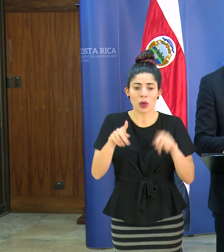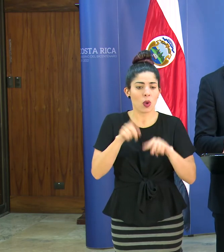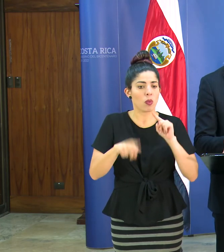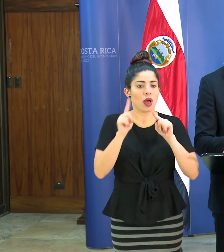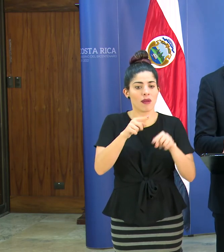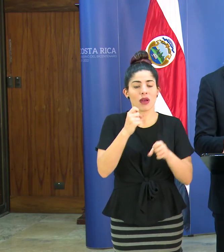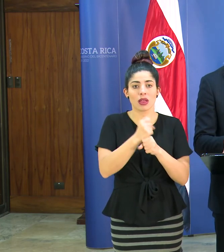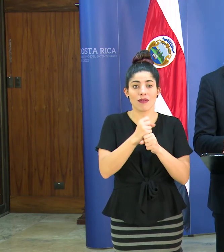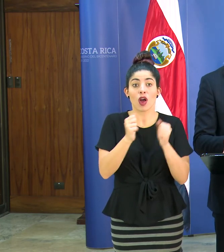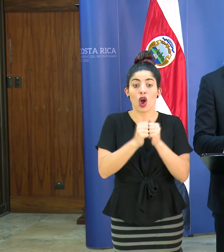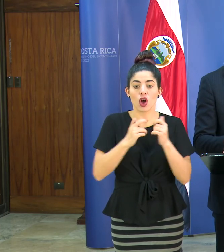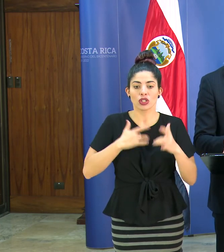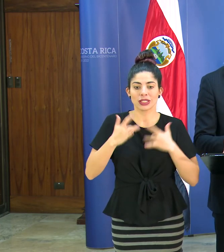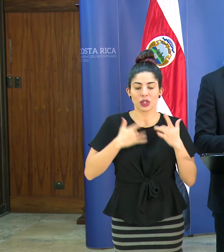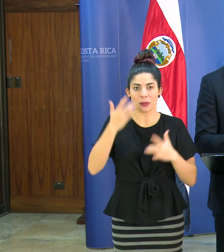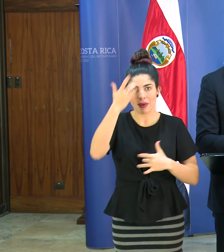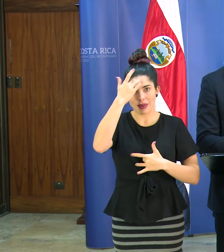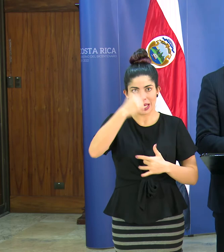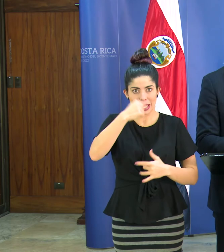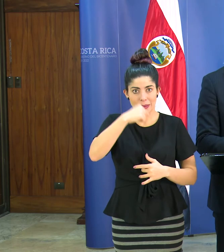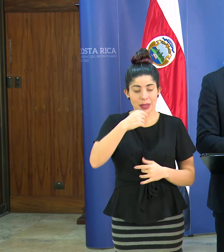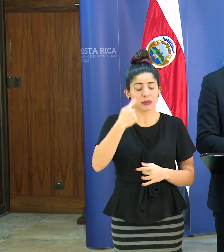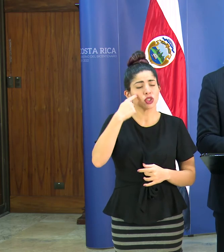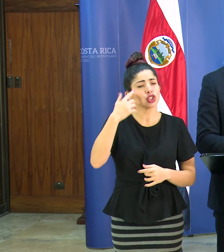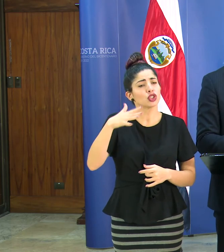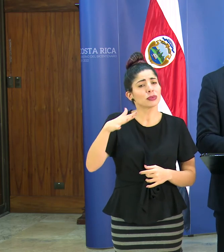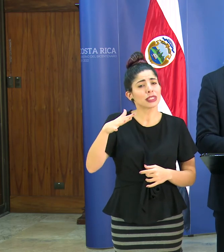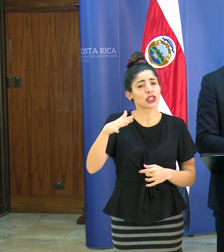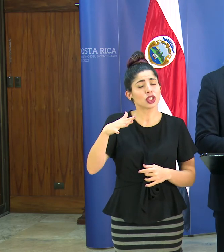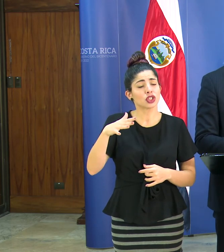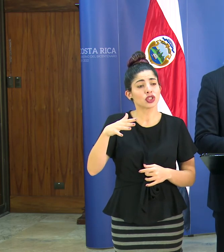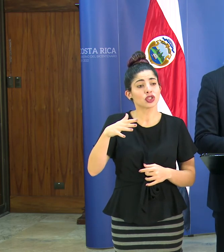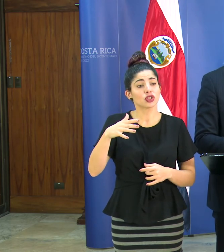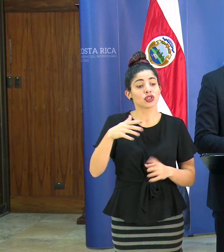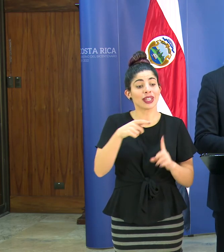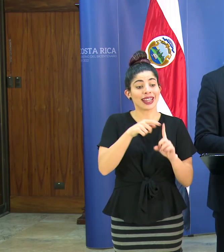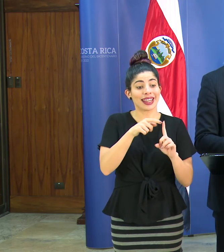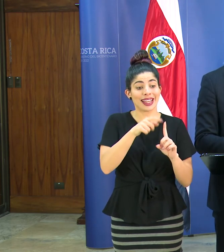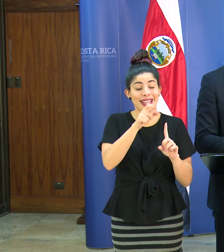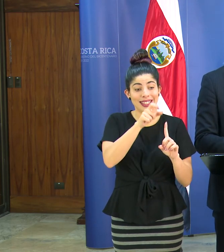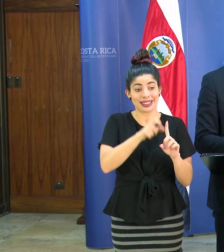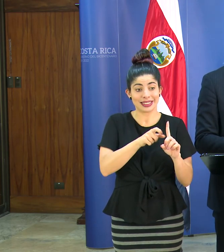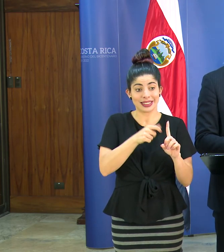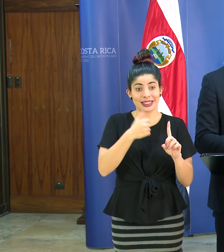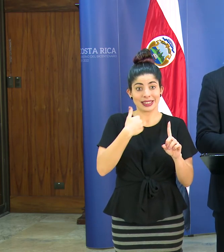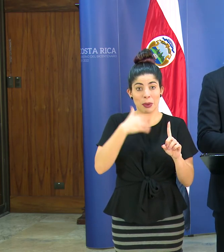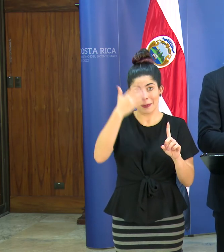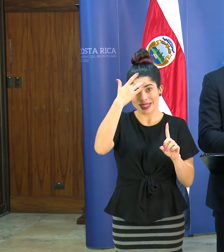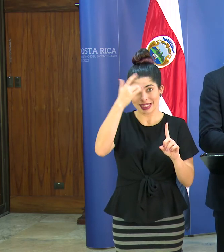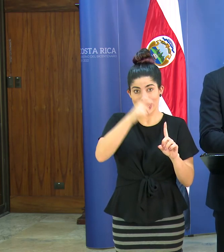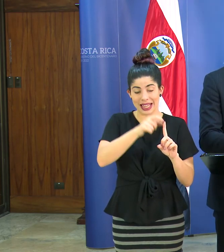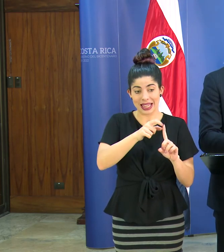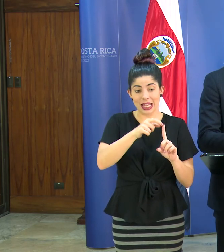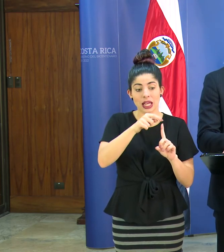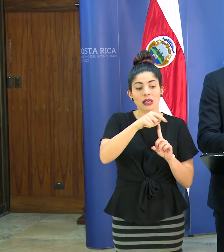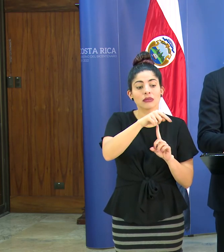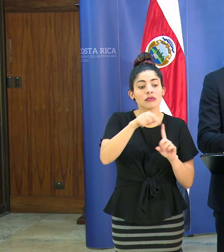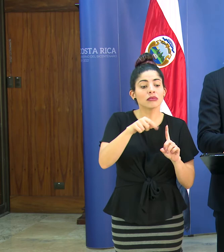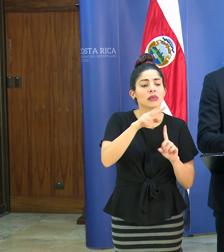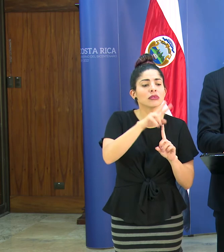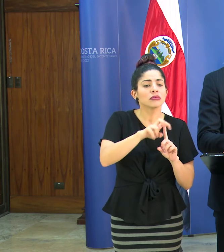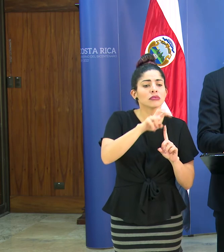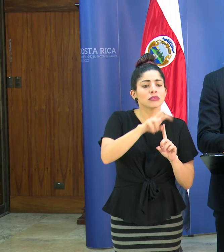con síntomas respiratorios sospechosos ya prácticamente de los sospechosos que se derivaban de este de este paciente ya se han ido